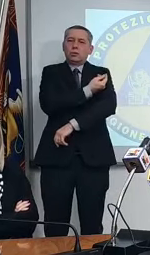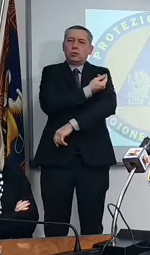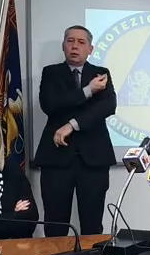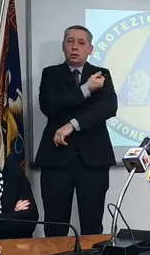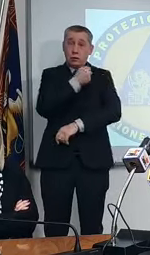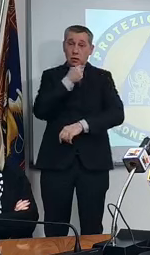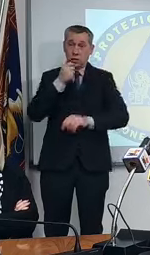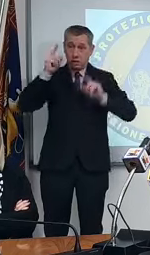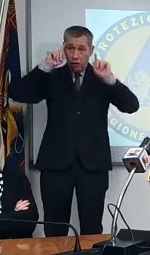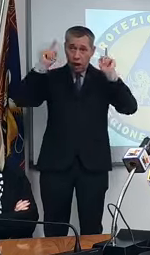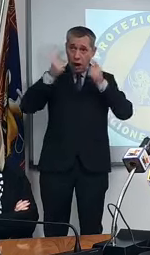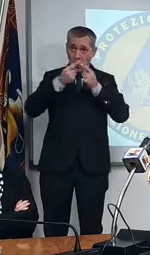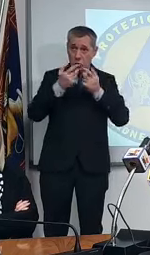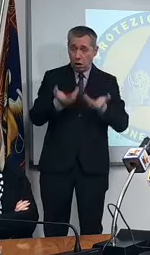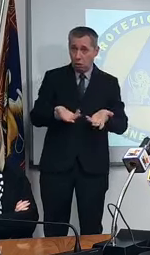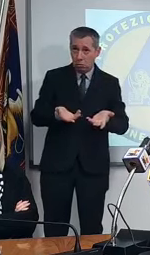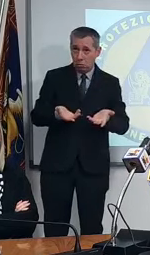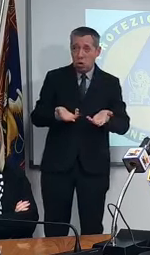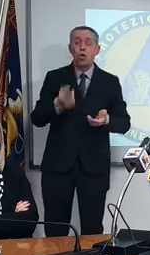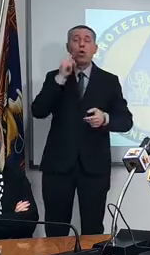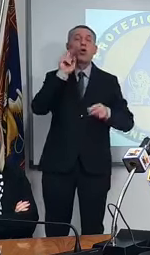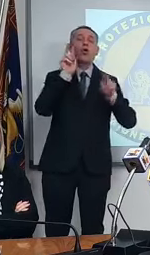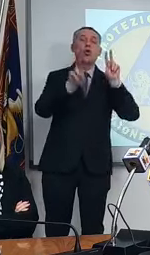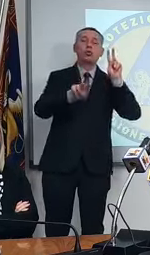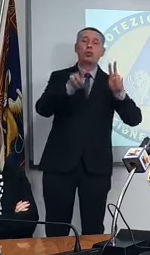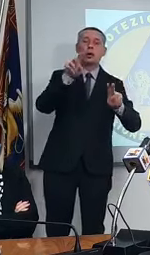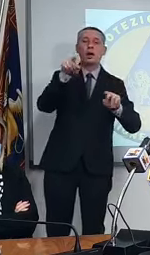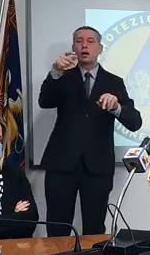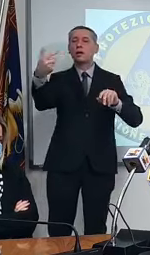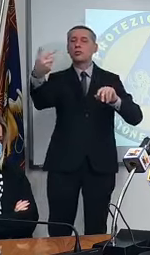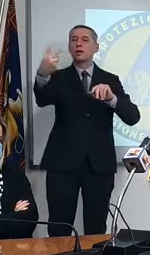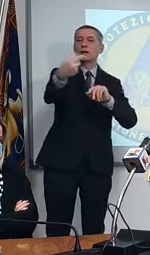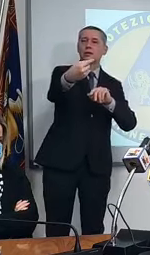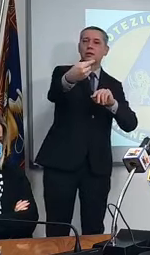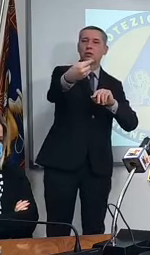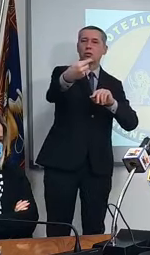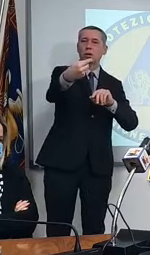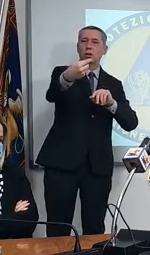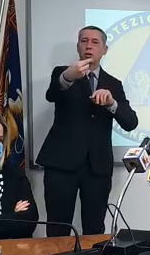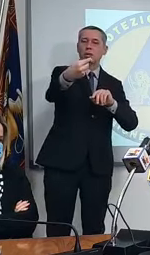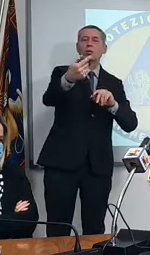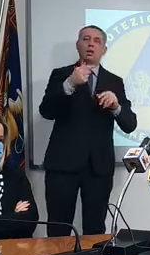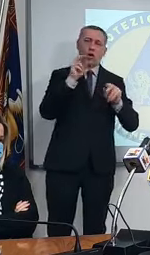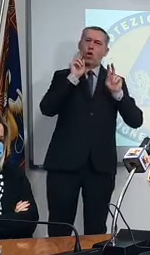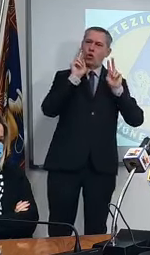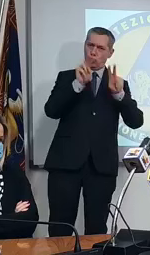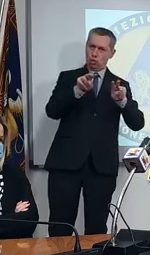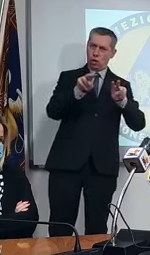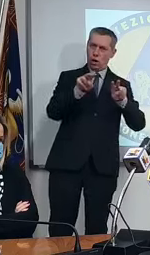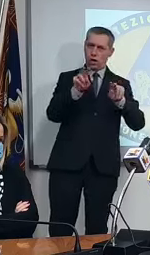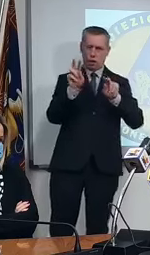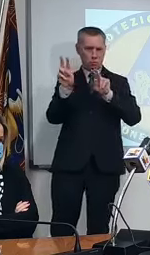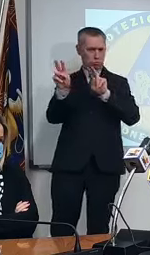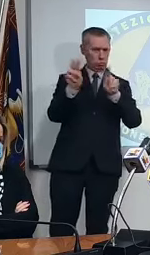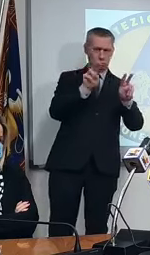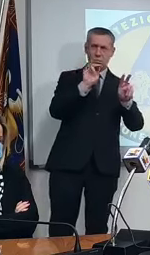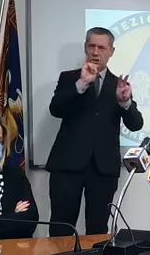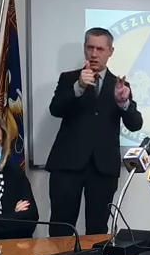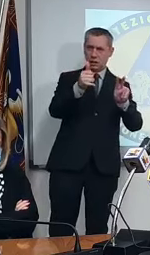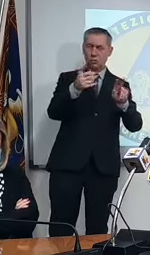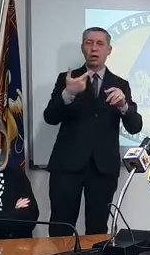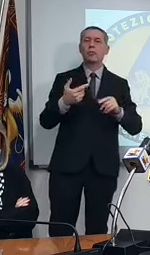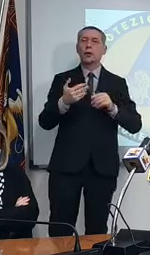laurea per controllare chi fa l'iniezione e gli effetti sul paziente ci vuole una laurea ma per fare l'iniezione ci basta una formazione